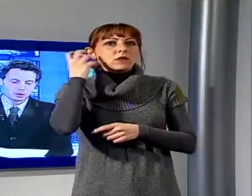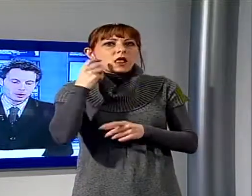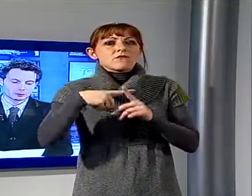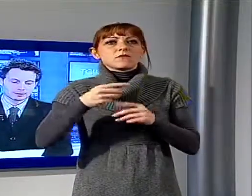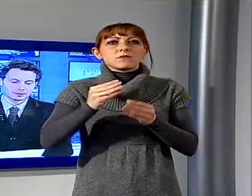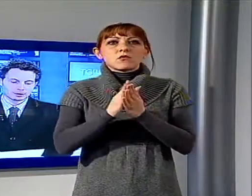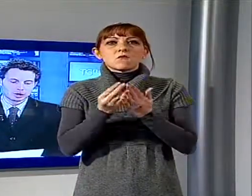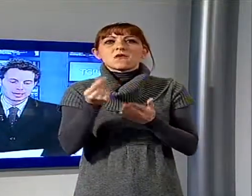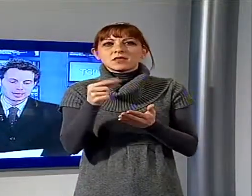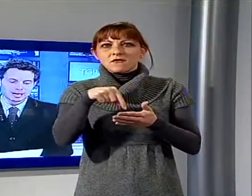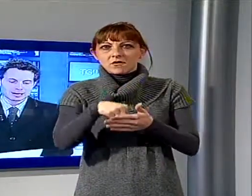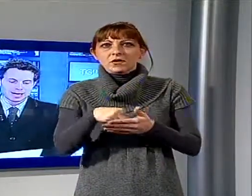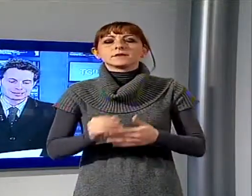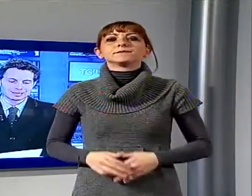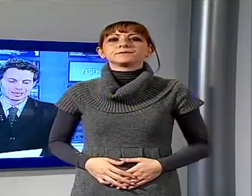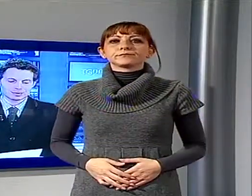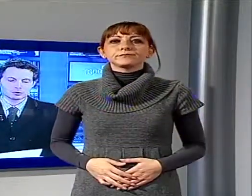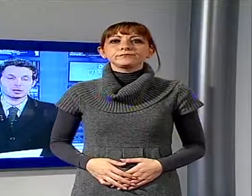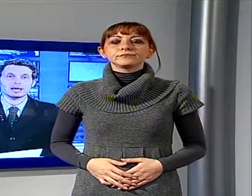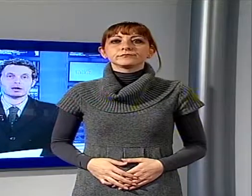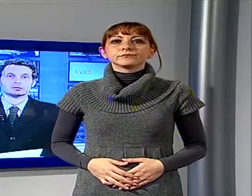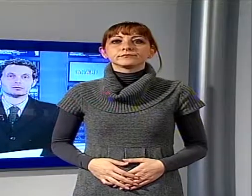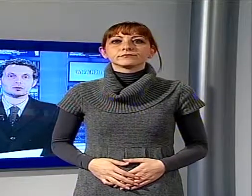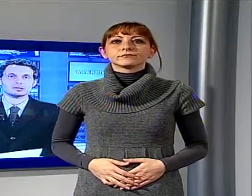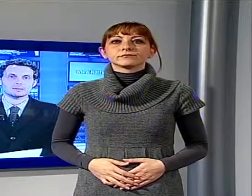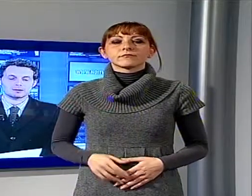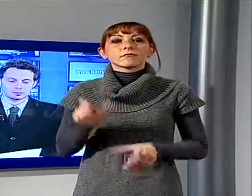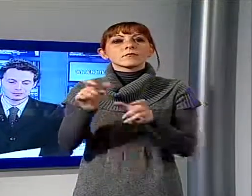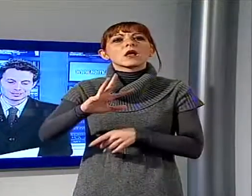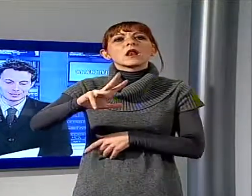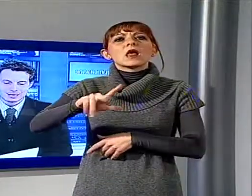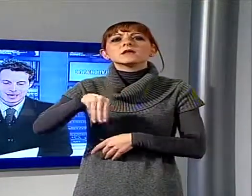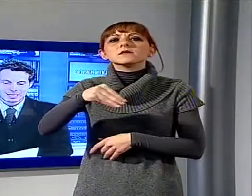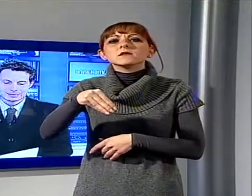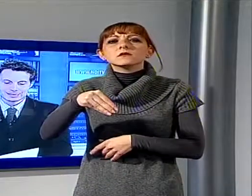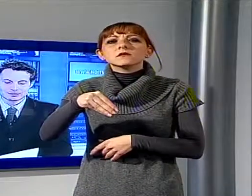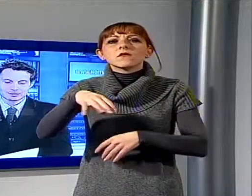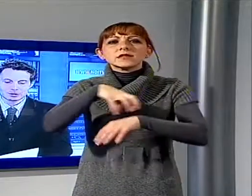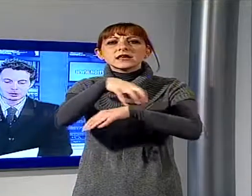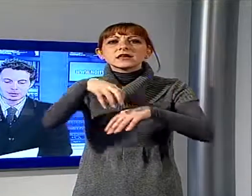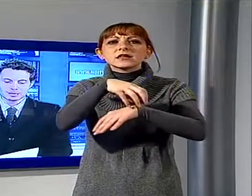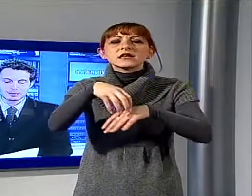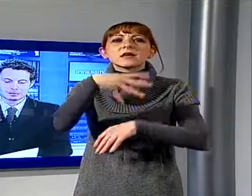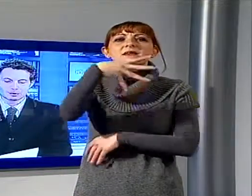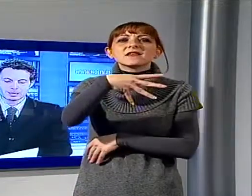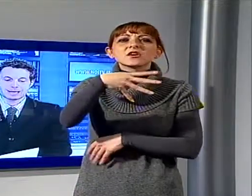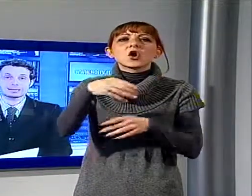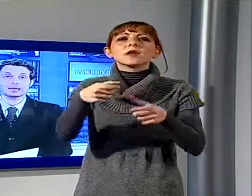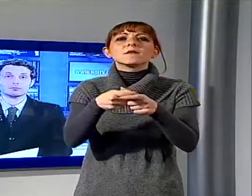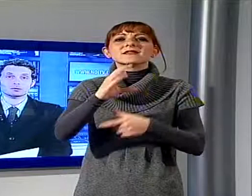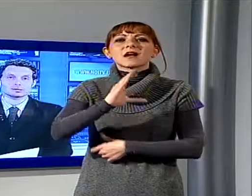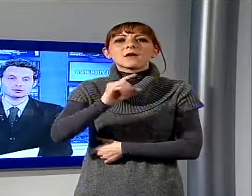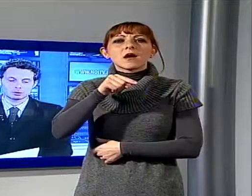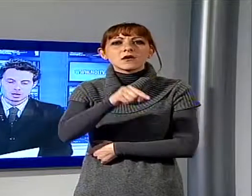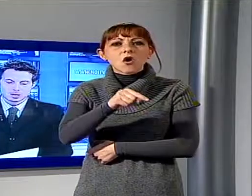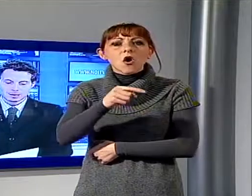Ancora una notizia di cronaca, ladri in azione la notte scorsa presso la segreteria della misericordia di Camaiore, ladri